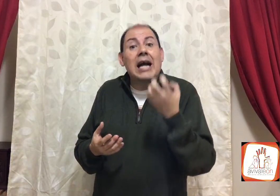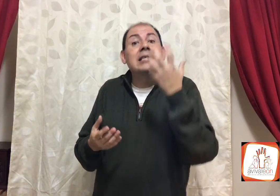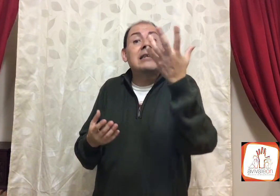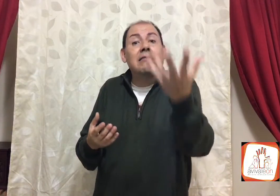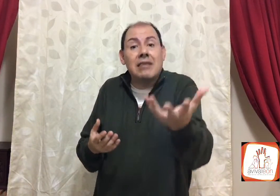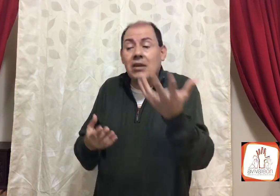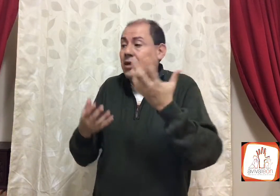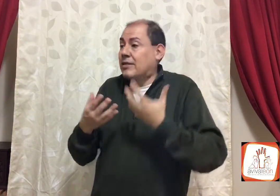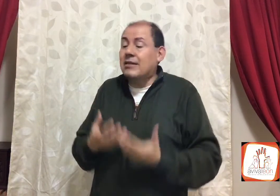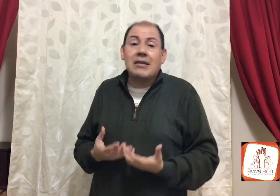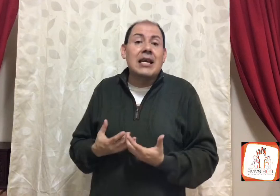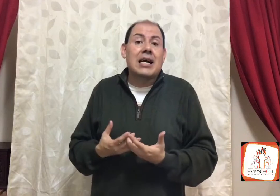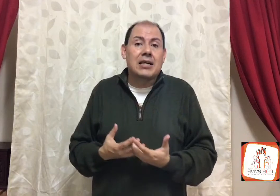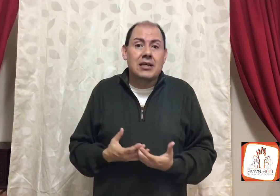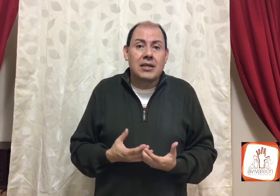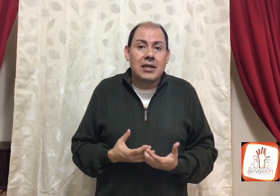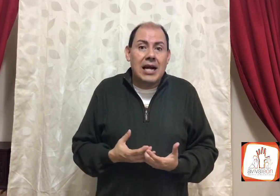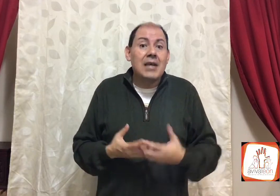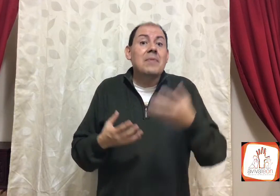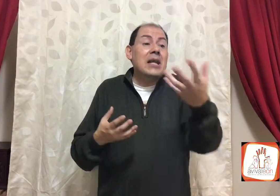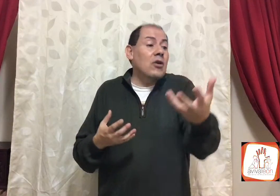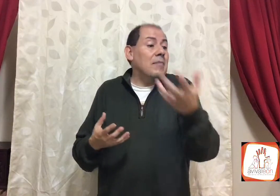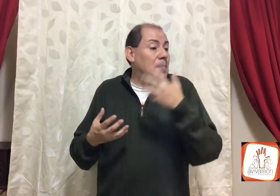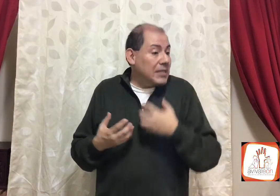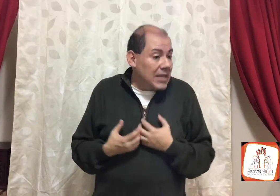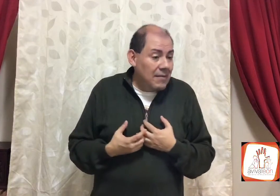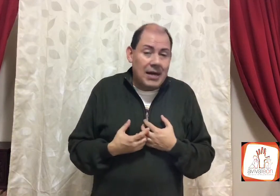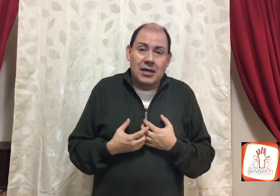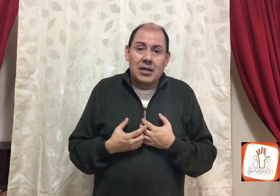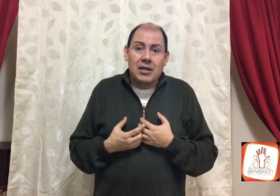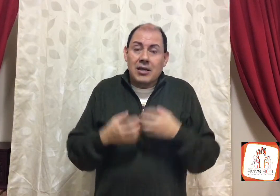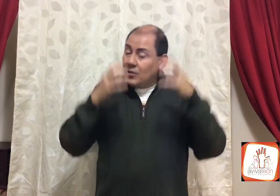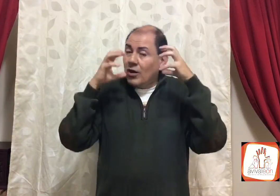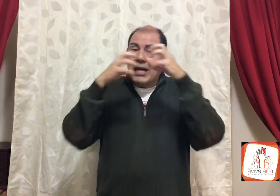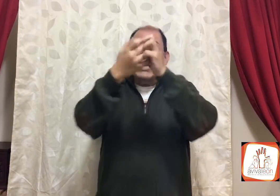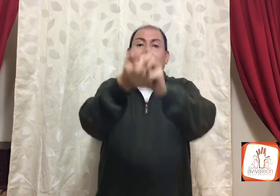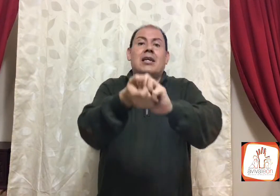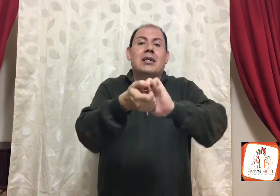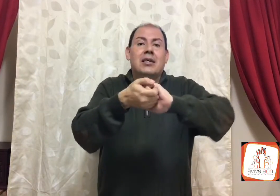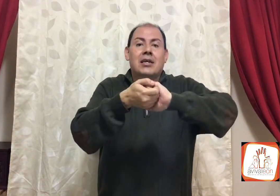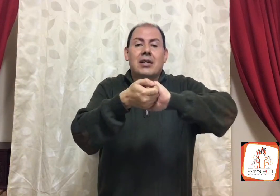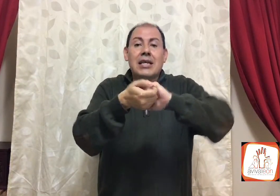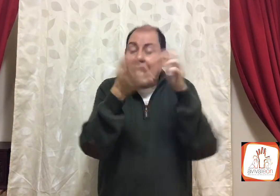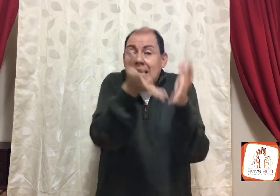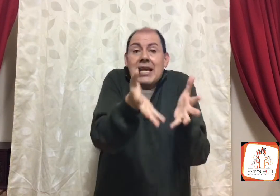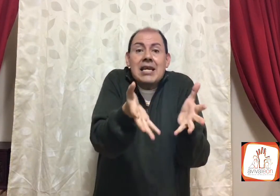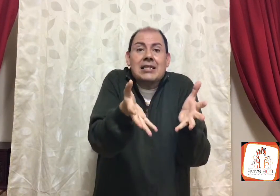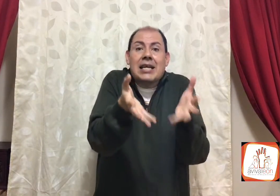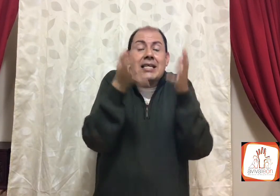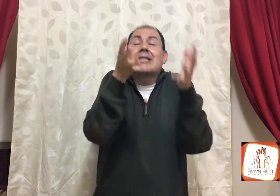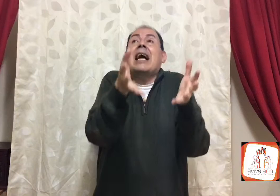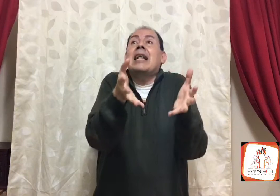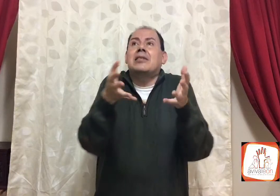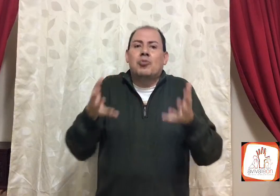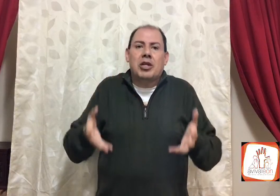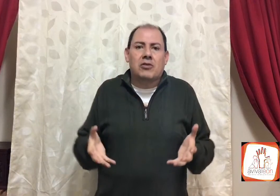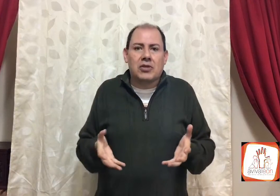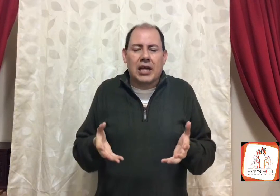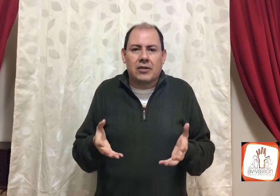ahí sentí lo que sentía, ahí vi lo que me pasaba, hizo clic, dije aquí es, aquí está el Espíritu Santo,